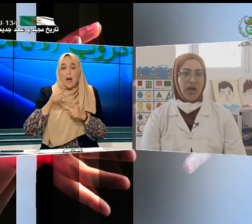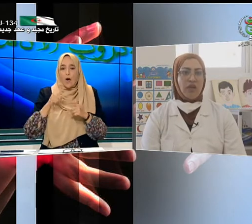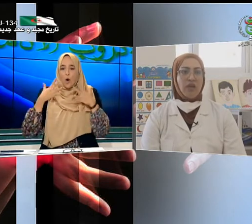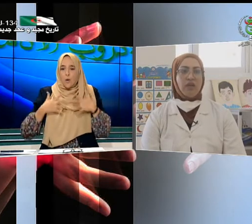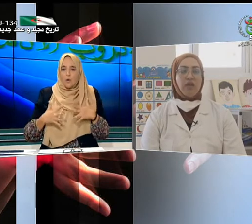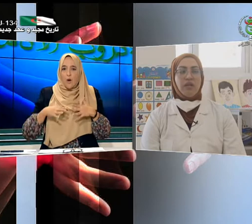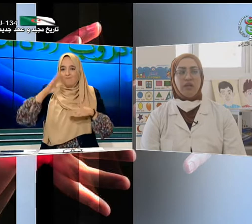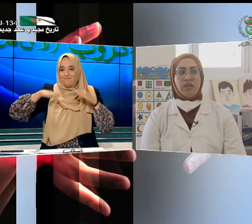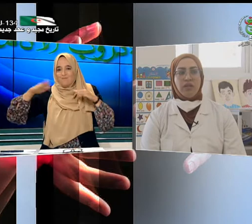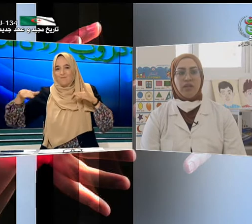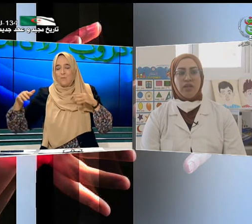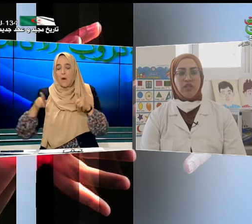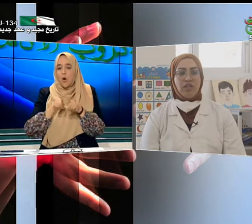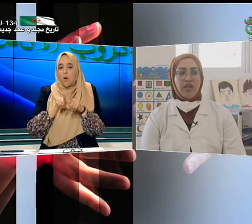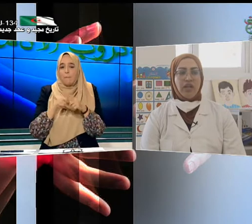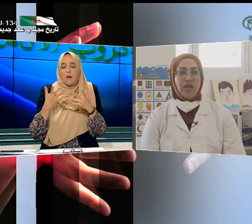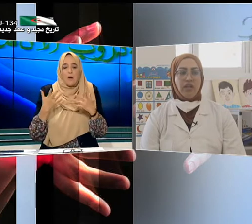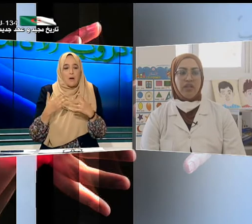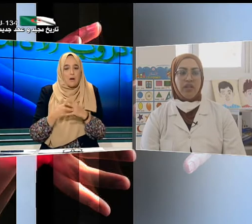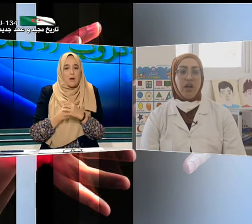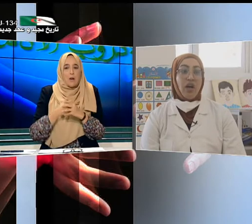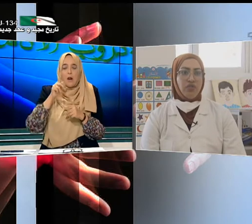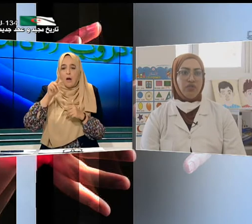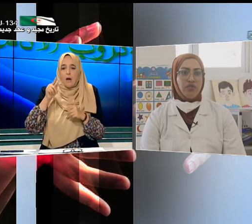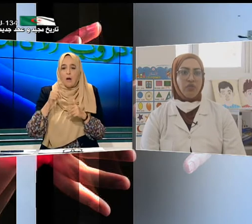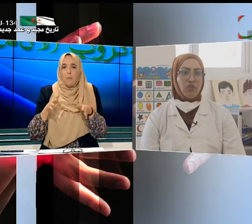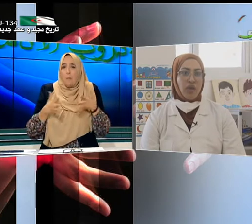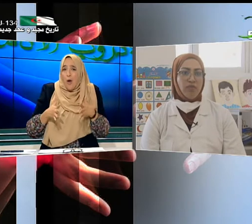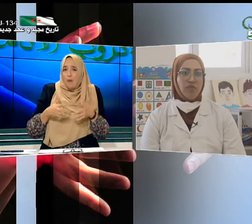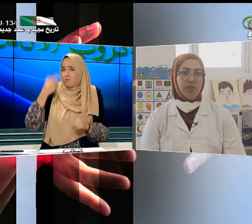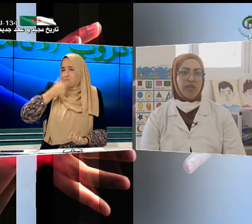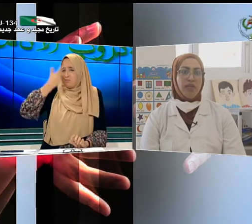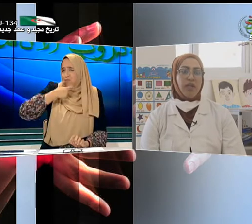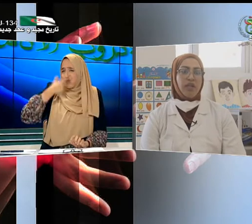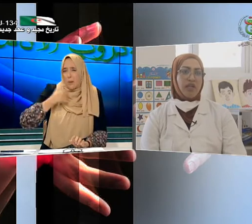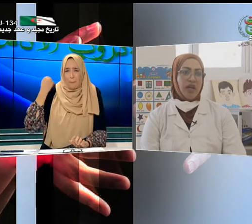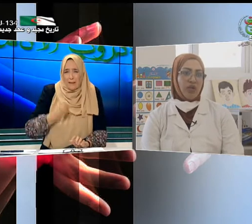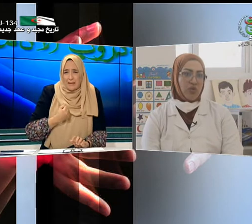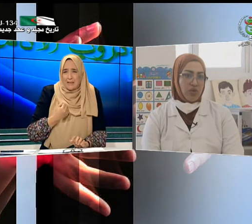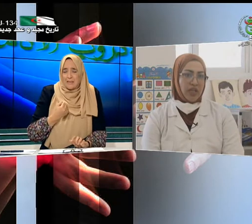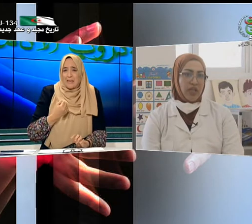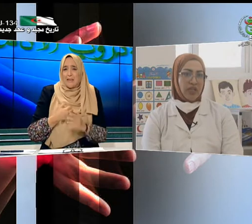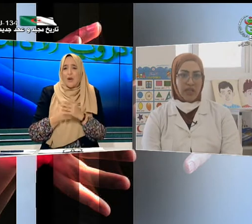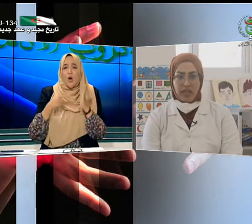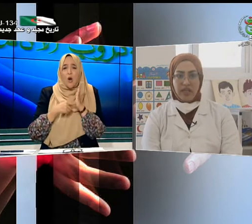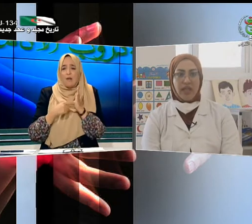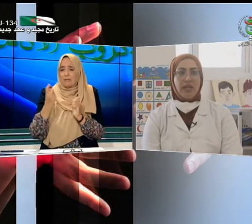نجد أيضا خوف وبكاء مستمر عند حضوره للعيادة